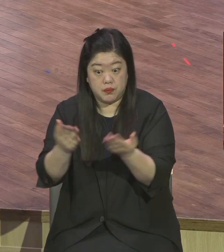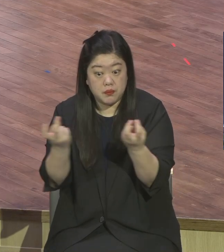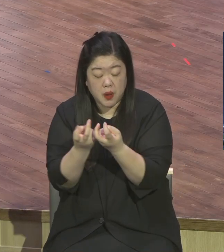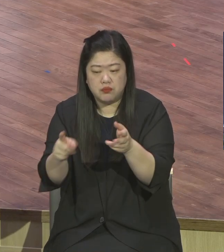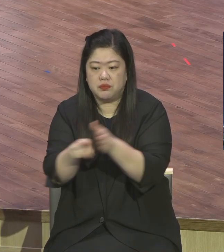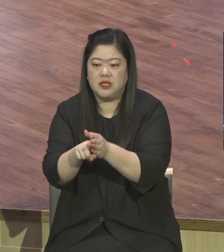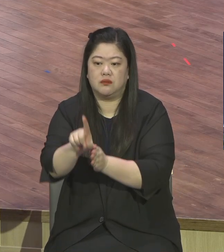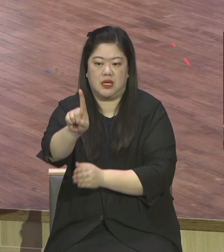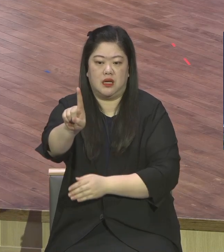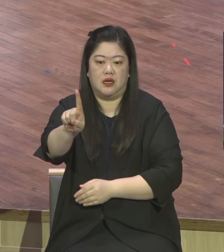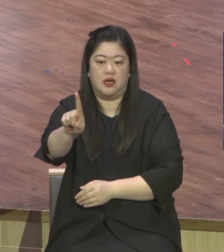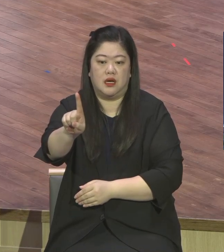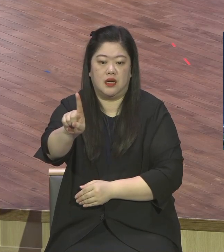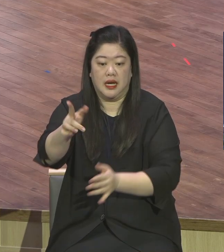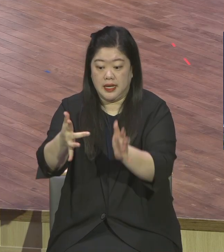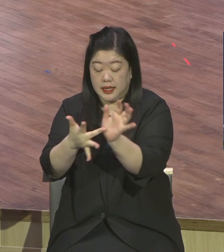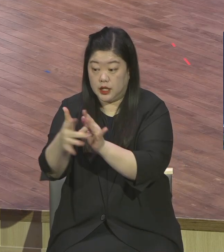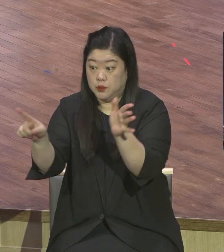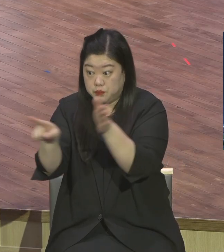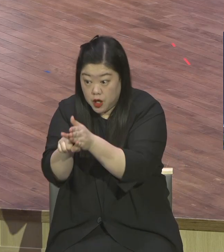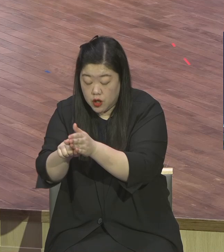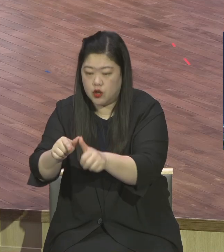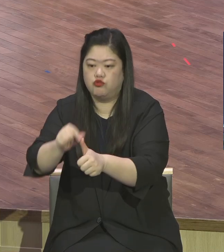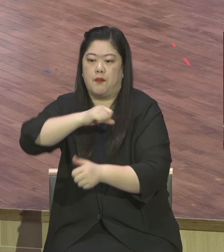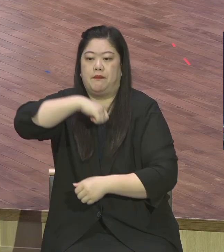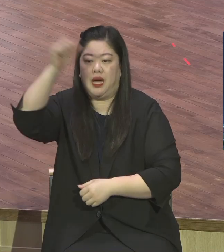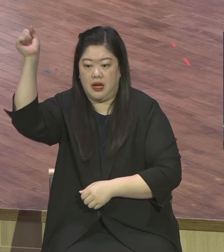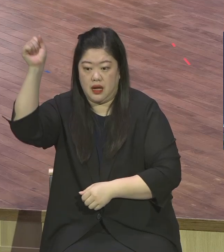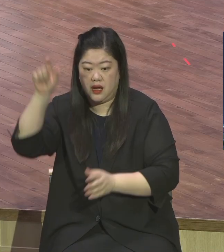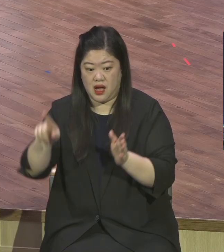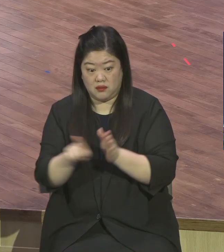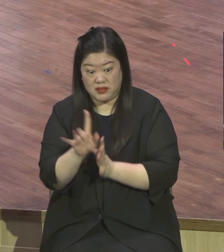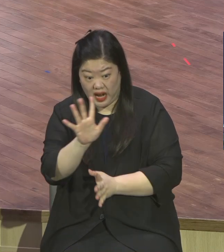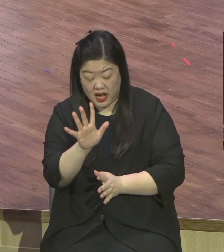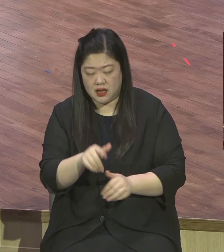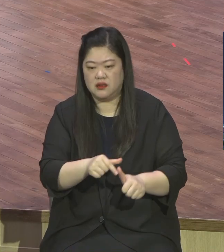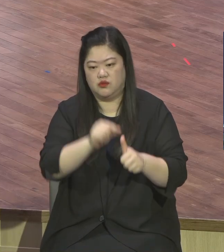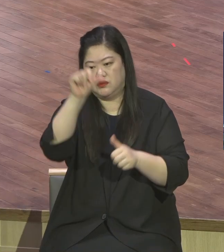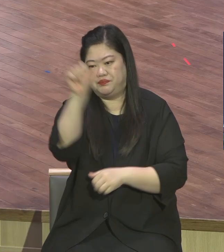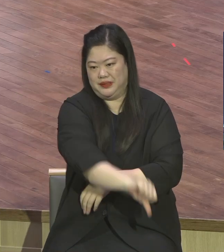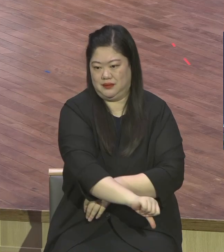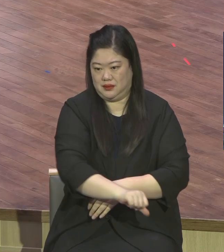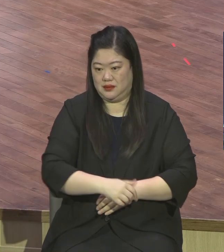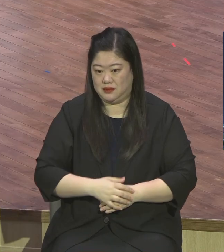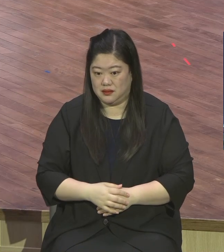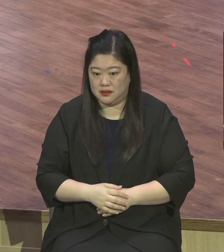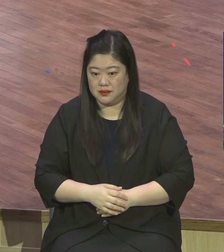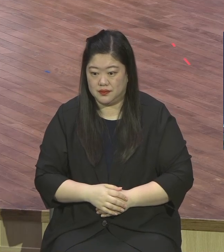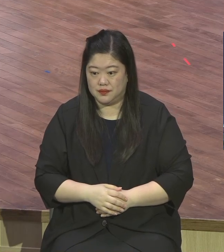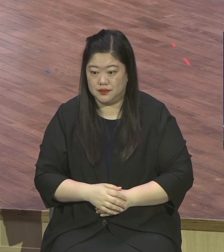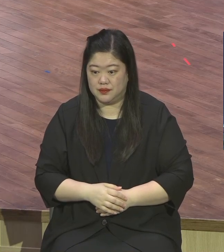그거는 하나님의 놀라운 은혜로 주어지는 뭐요 선물이요 선물